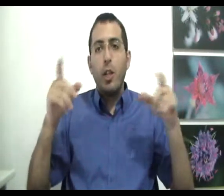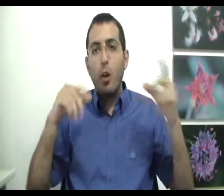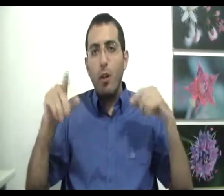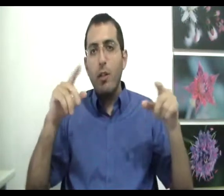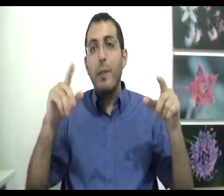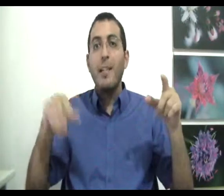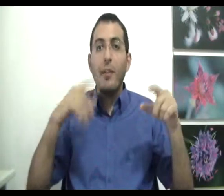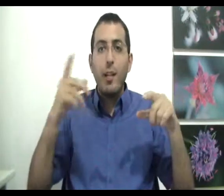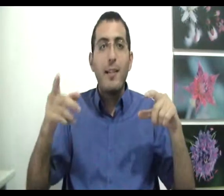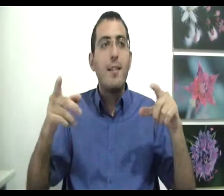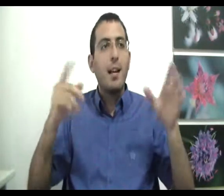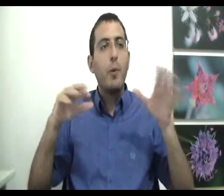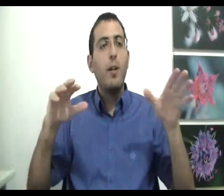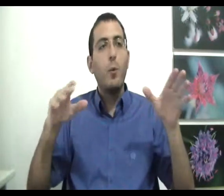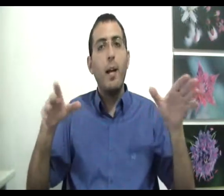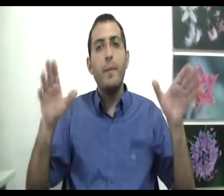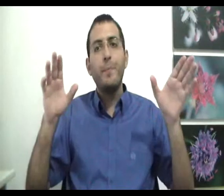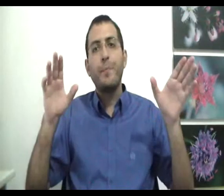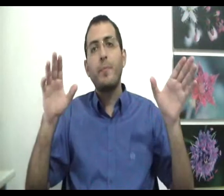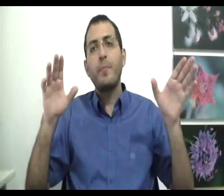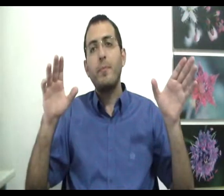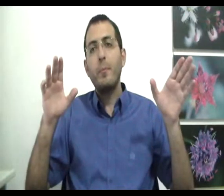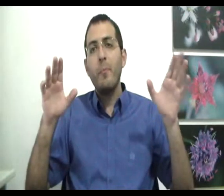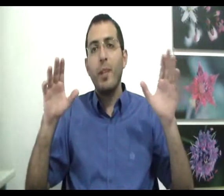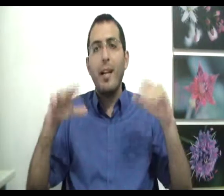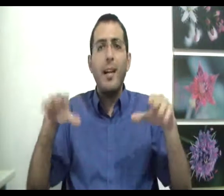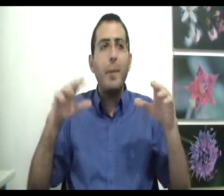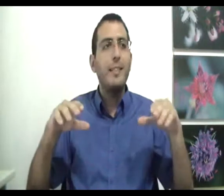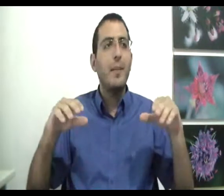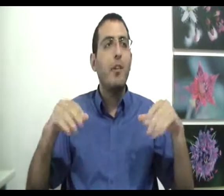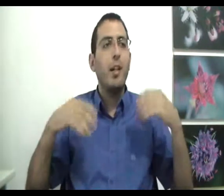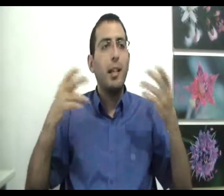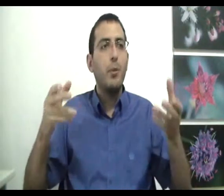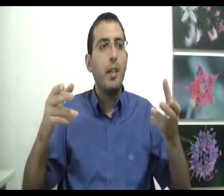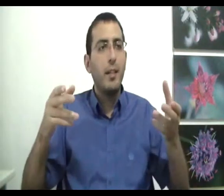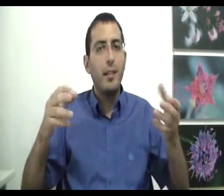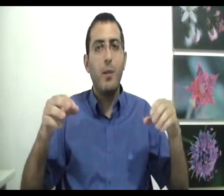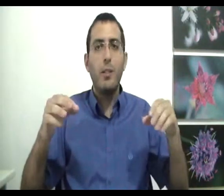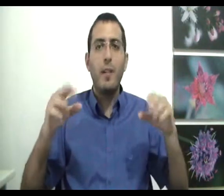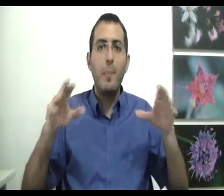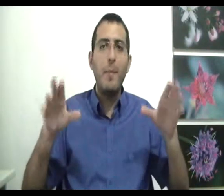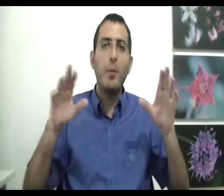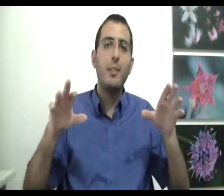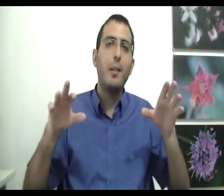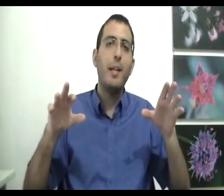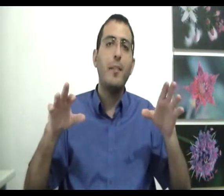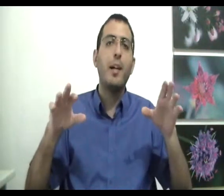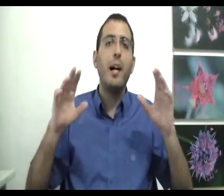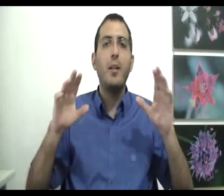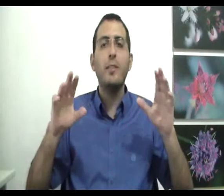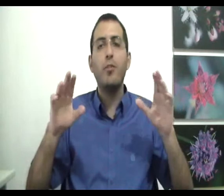בתנאי שאני אצליח וכו' וכו', ככה בעצם יש לאדם יותר דאגות. אבל הפעם אני רוצה לדבר דווקא על הנושא